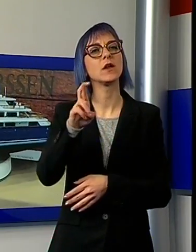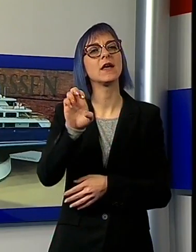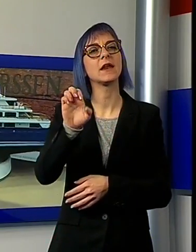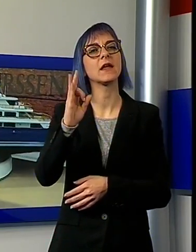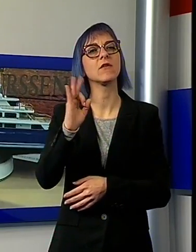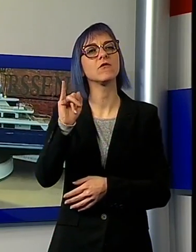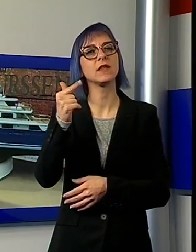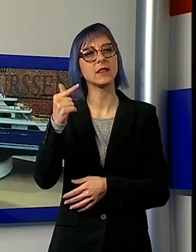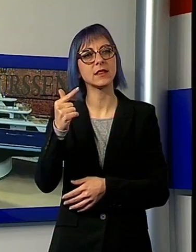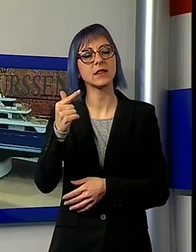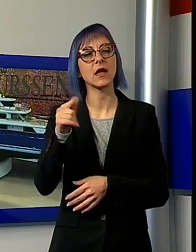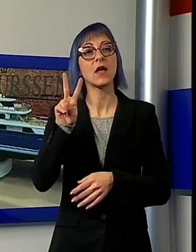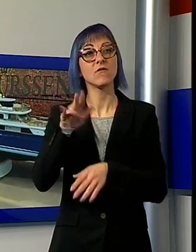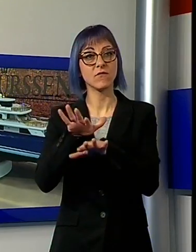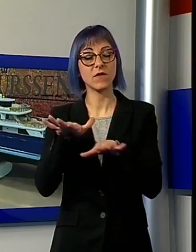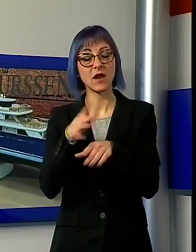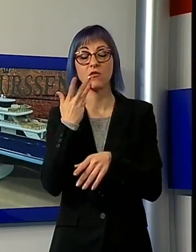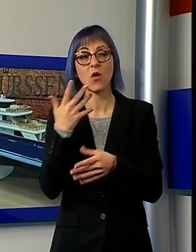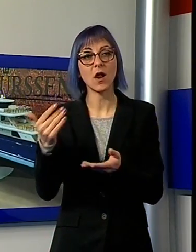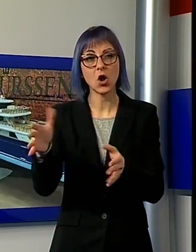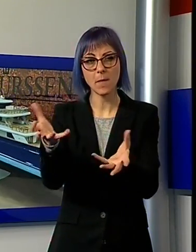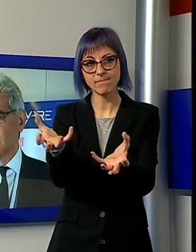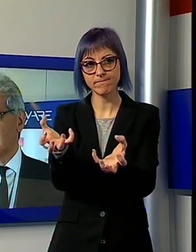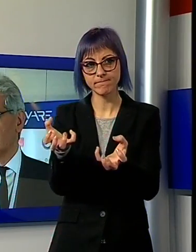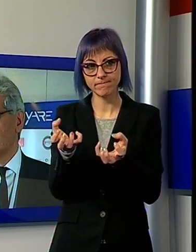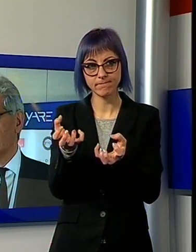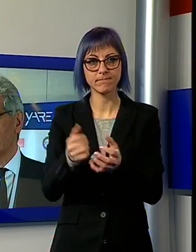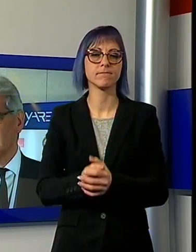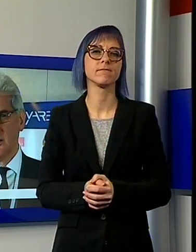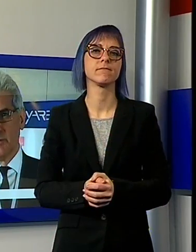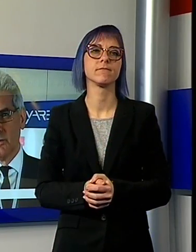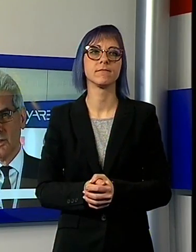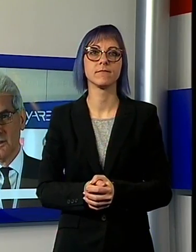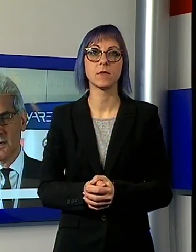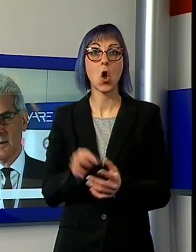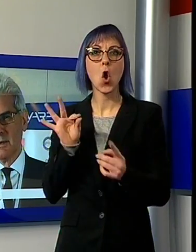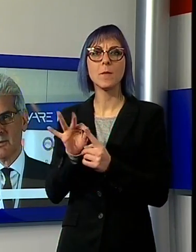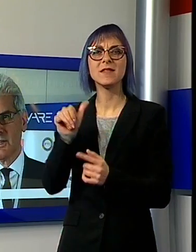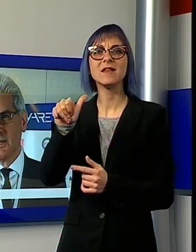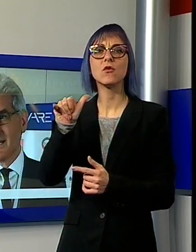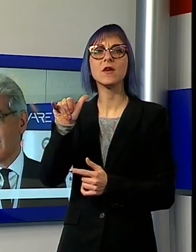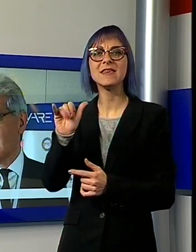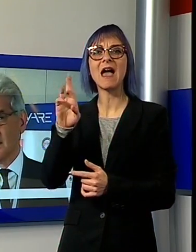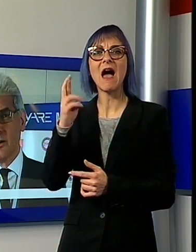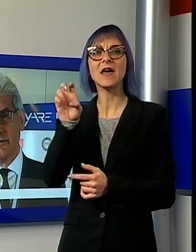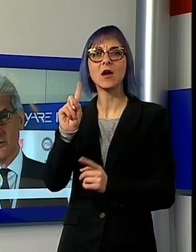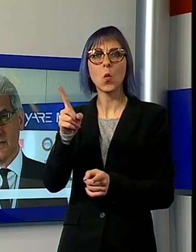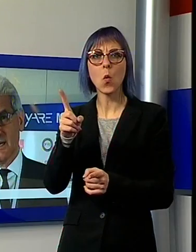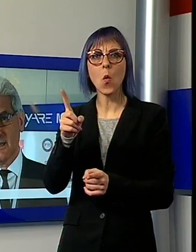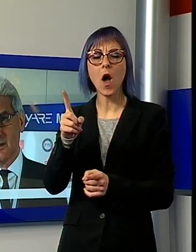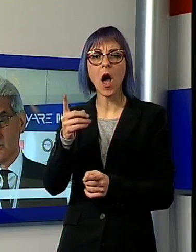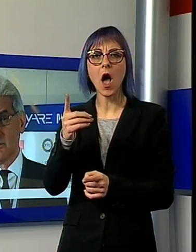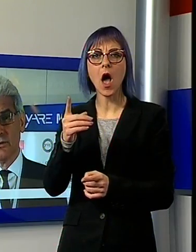attirare come nuova linfa della cantieristica. L'obiettivo di Iare è portare in Italia il mondo per poter creare e